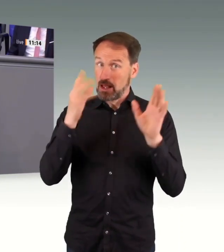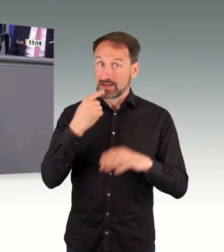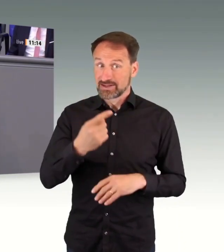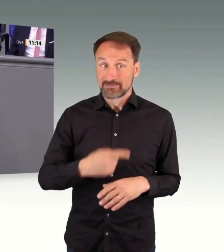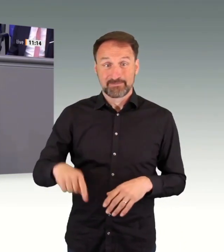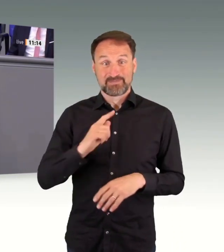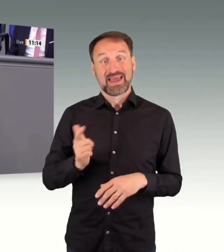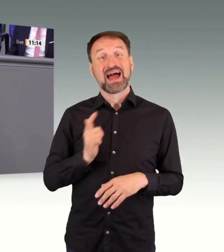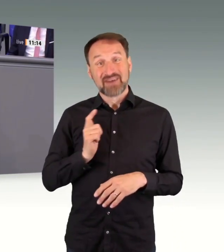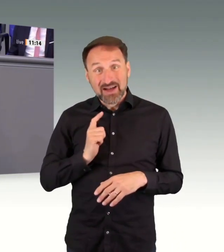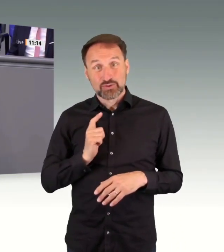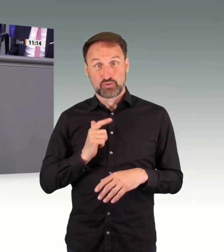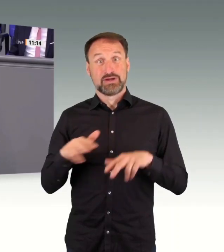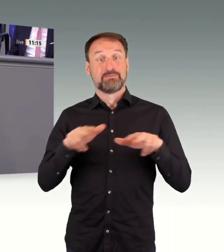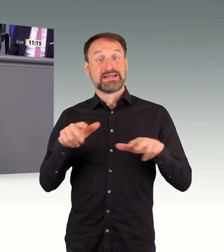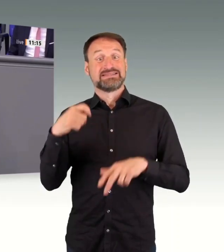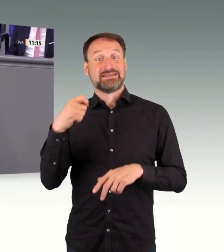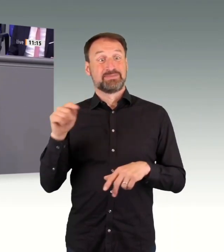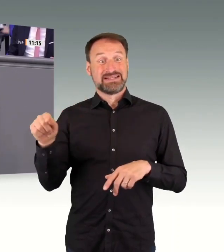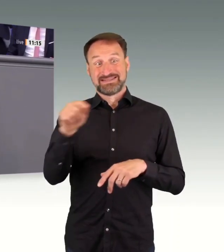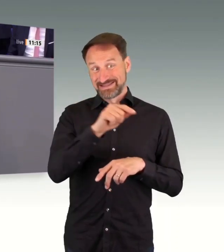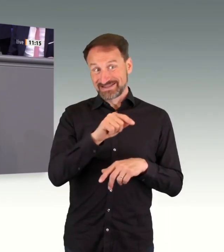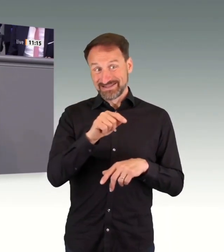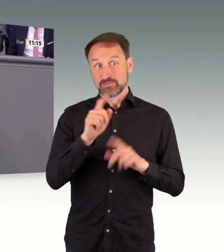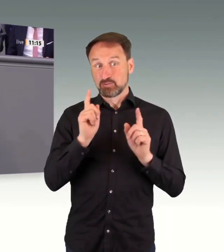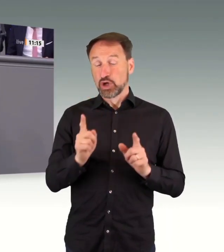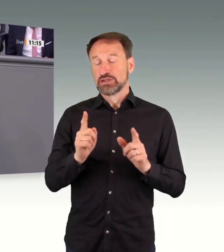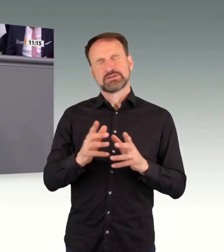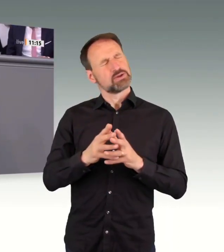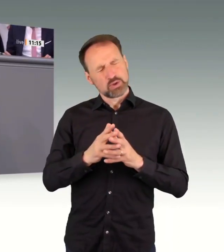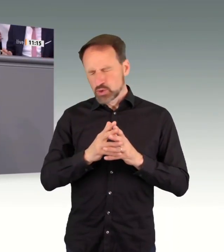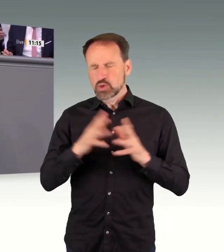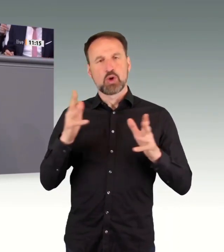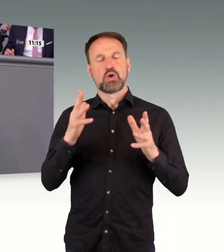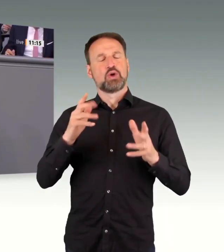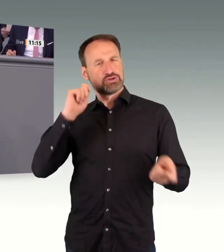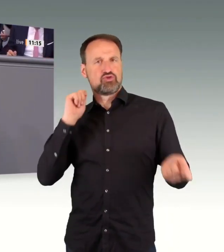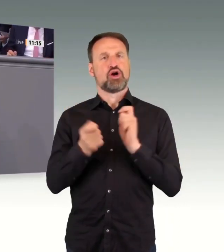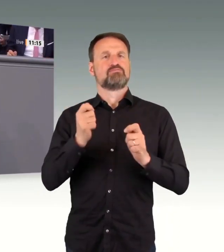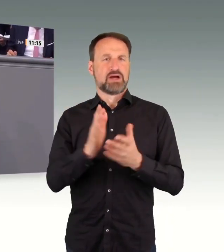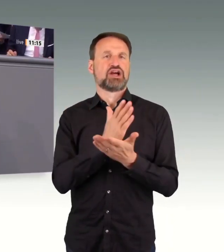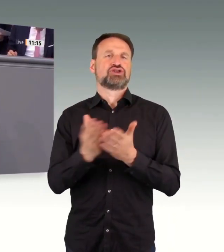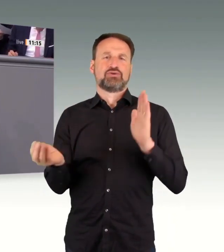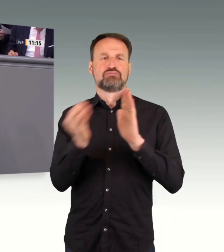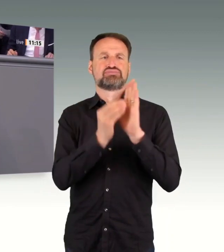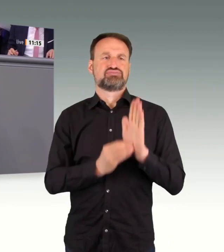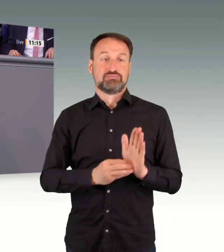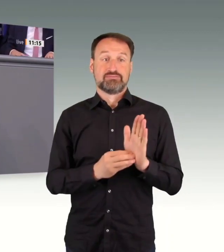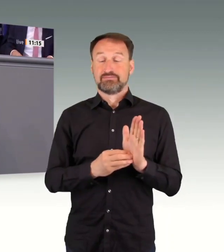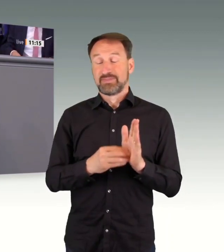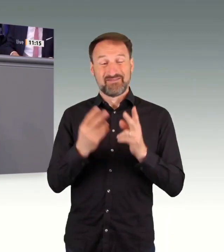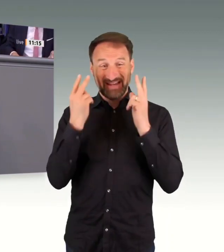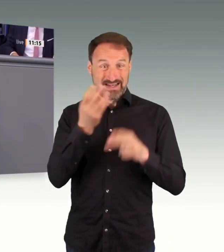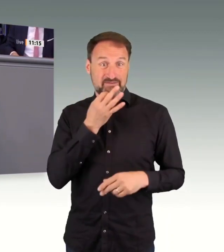Beim Ausgleich zwischen Investitionen für den Klimaschutz sowie dem Arten und Naturschutz sind zum Beispiel schlankere Verfahren dort geboten, wo die